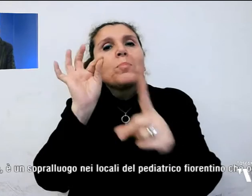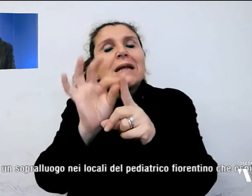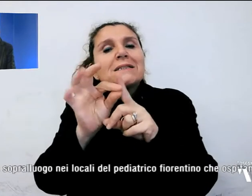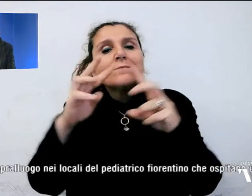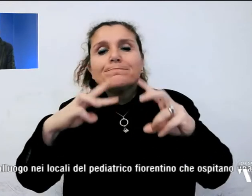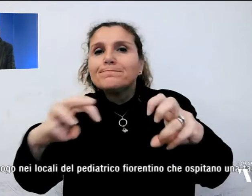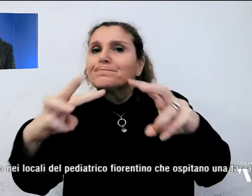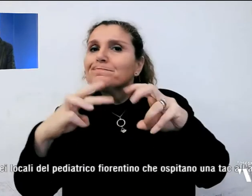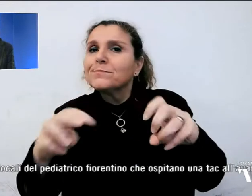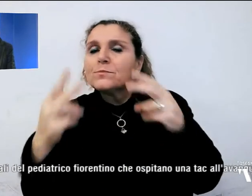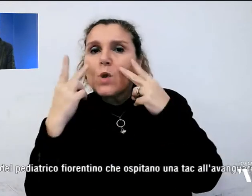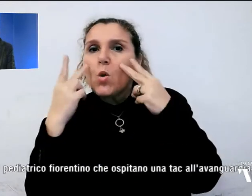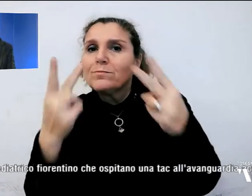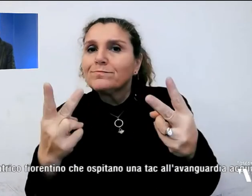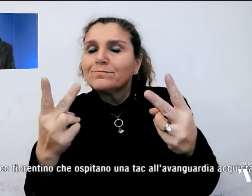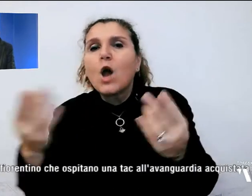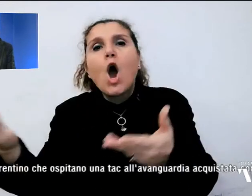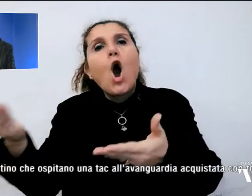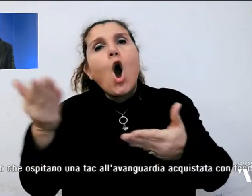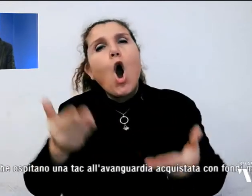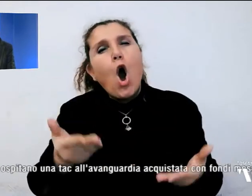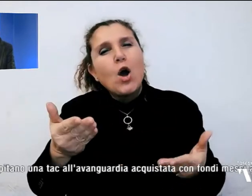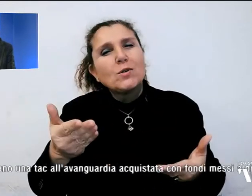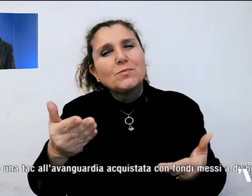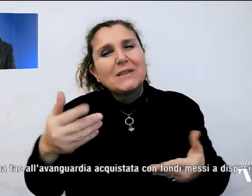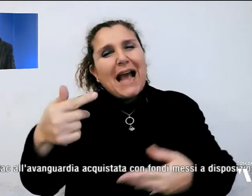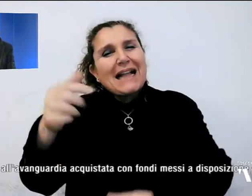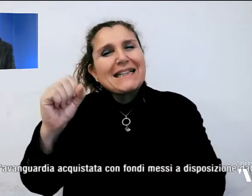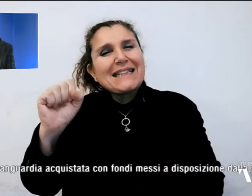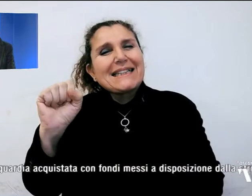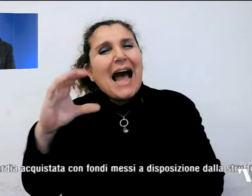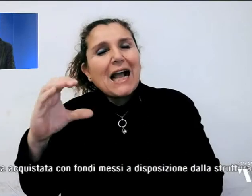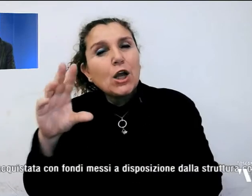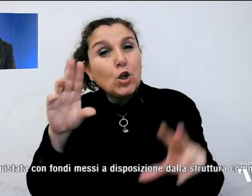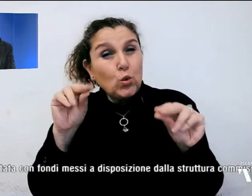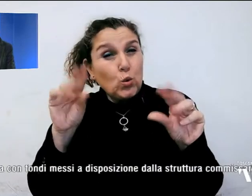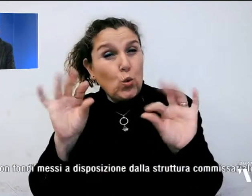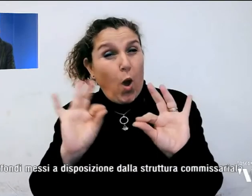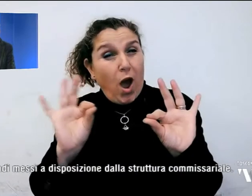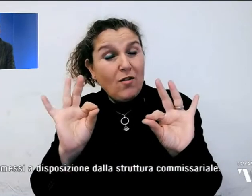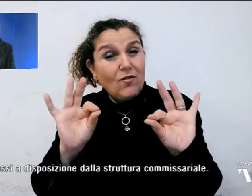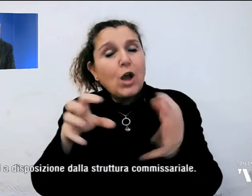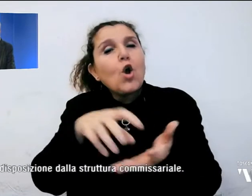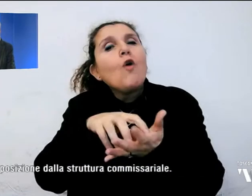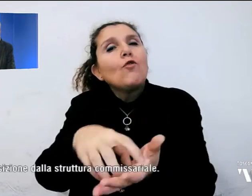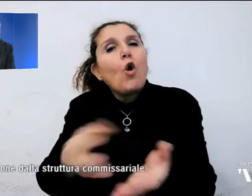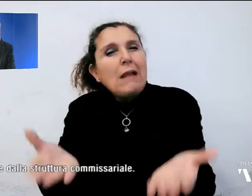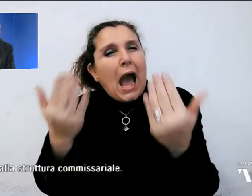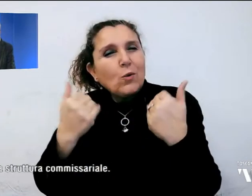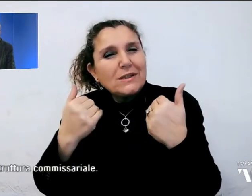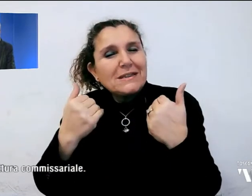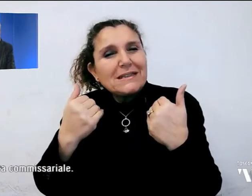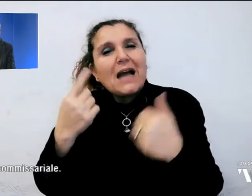fiorentino che ospitano un'attacca all'avanguardia, acquistata con fondi messi a disposizione della